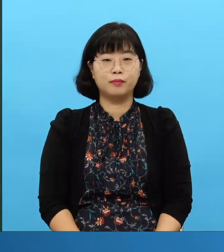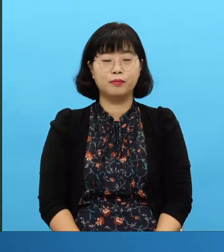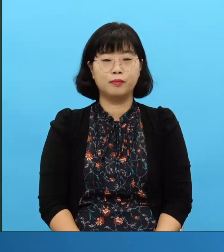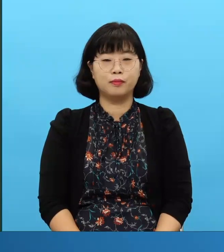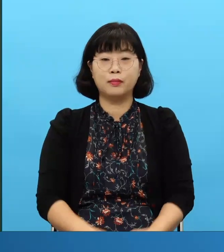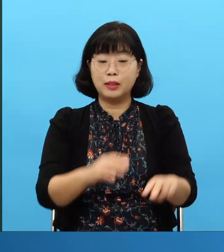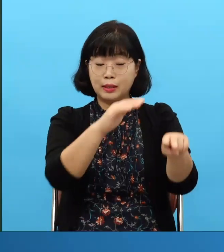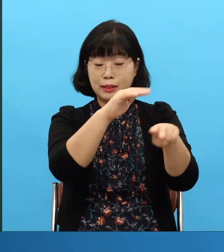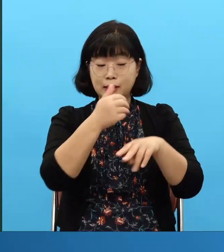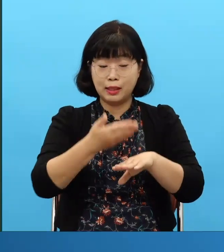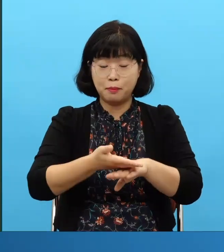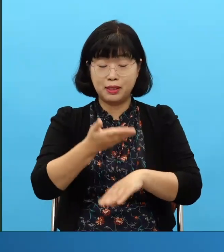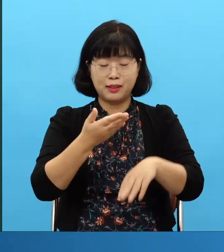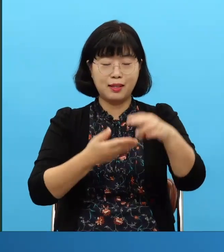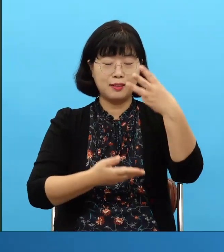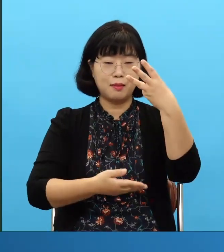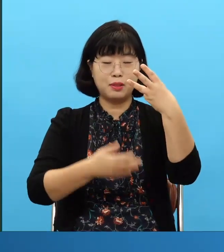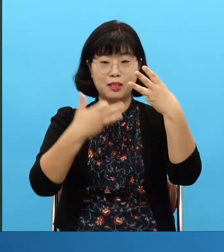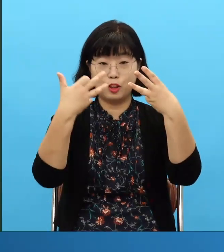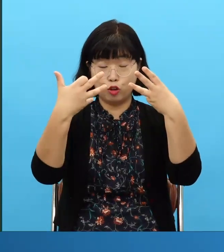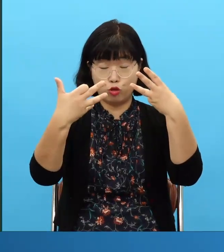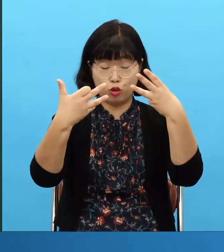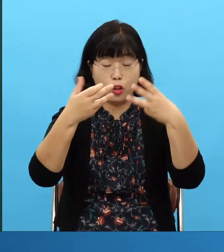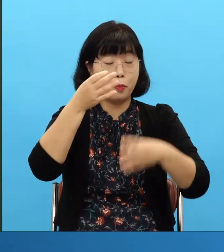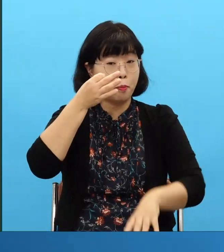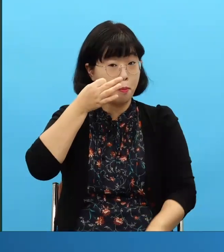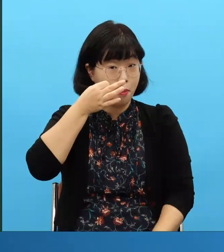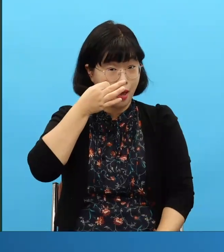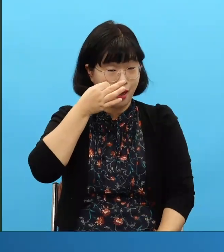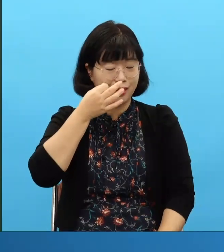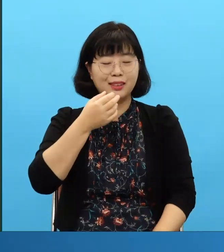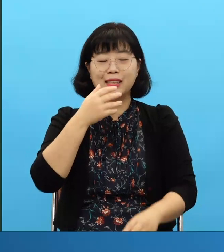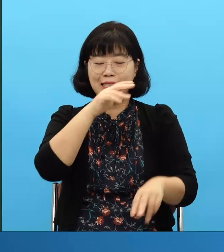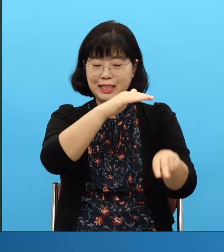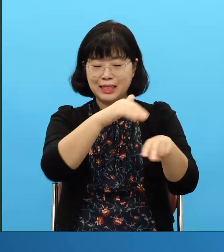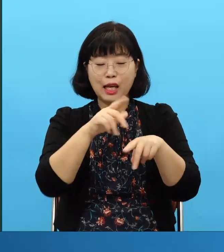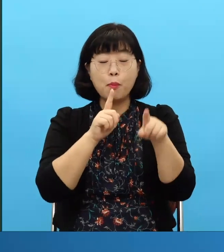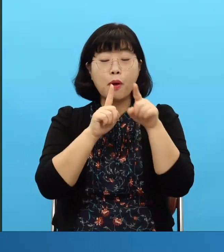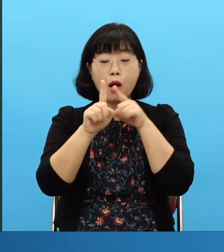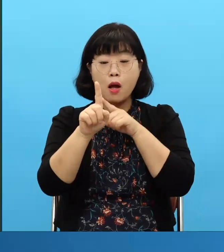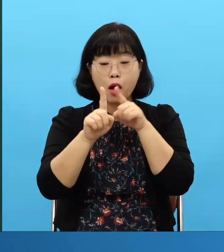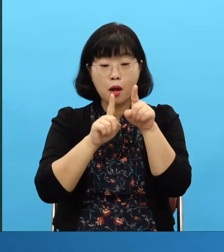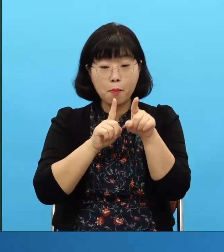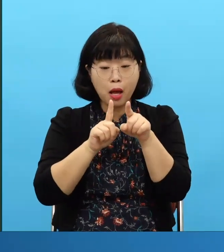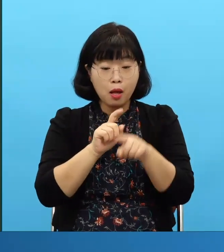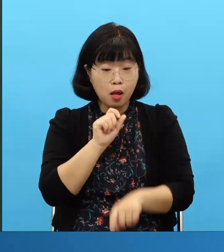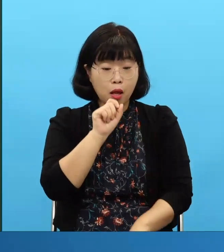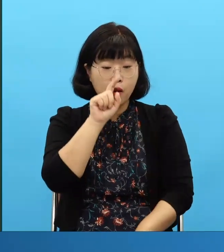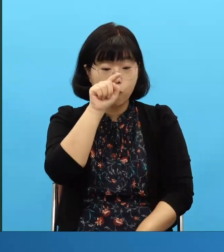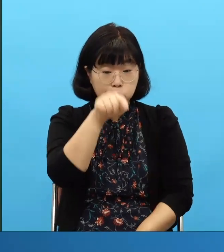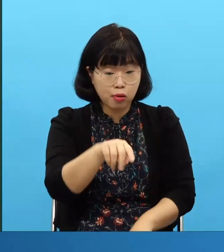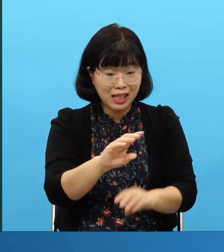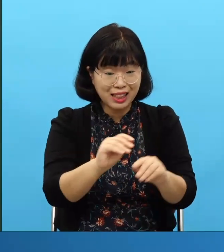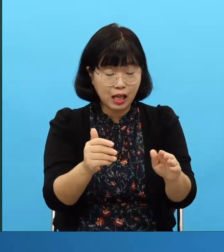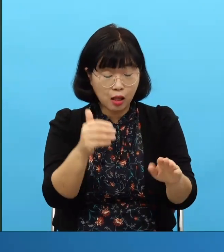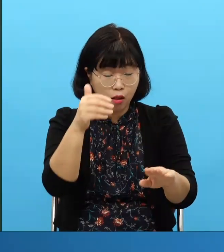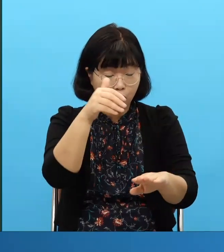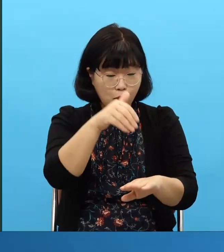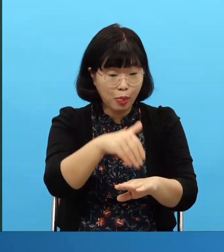.19 dice que